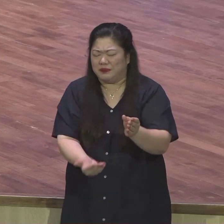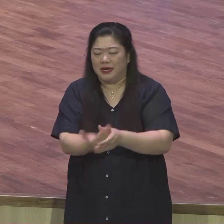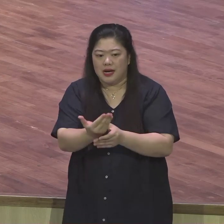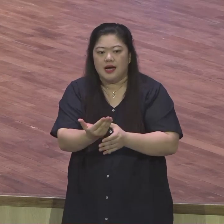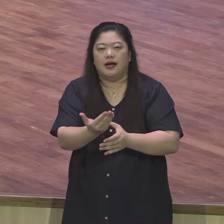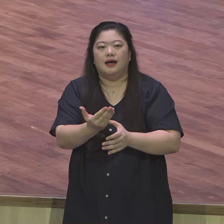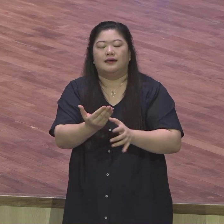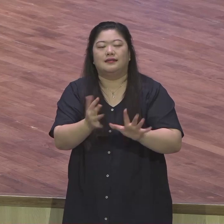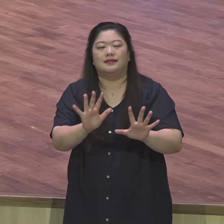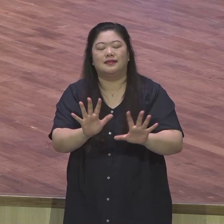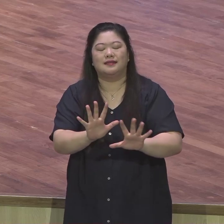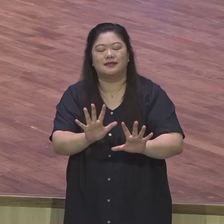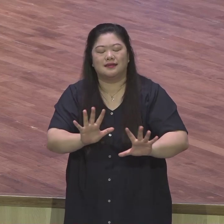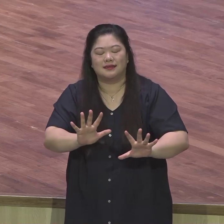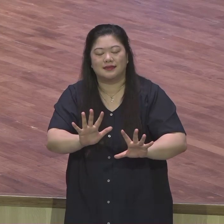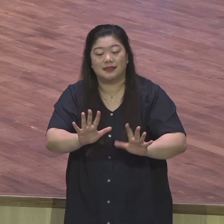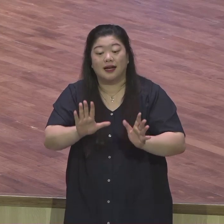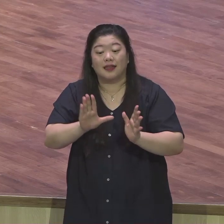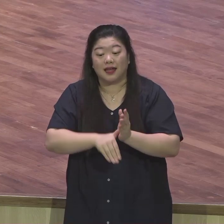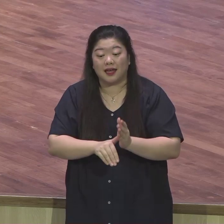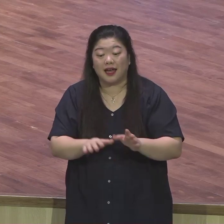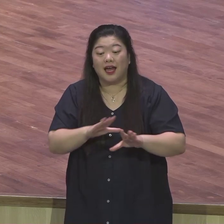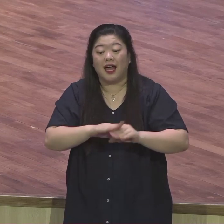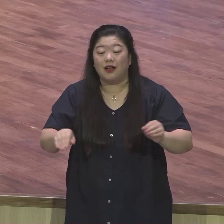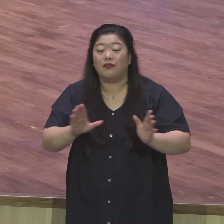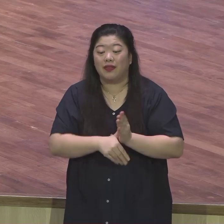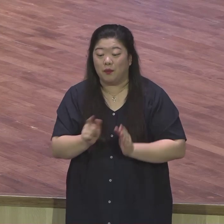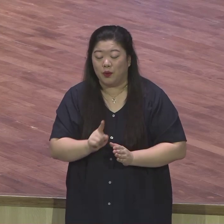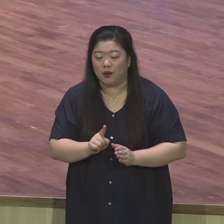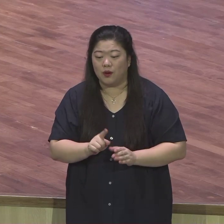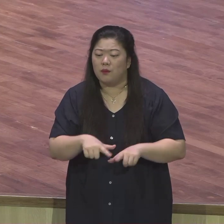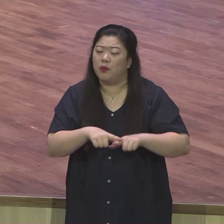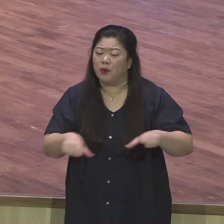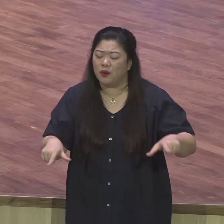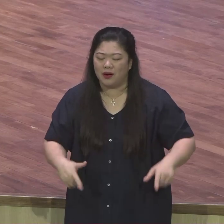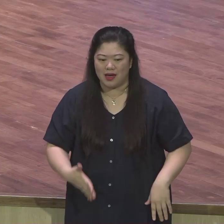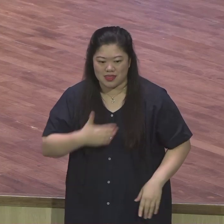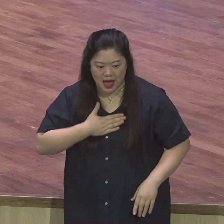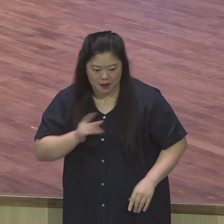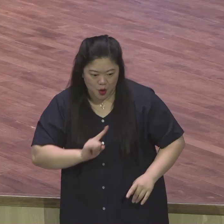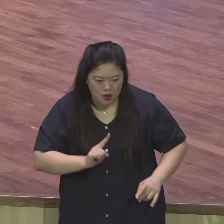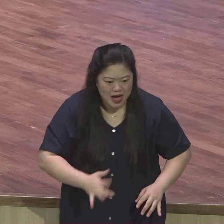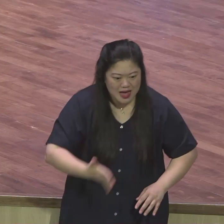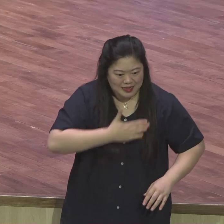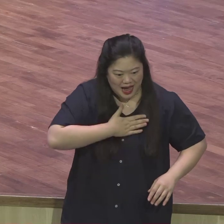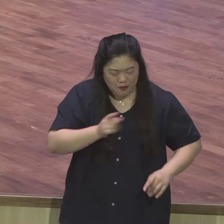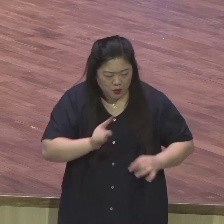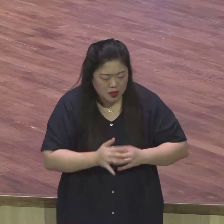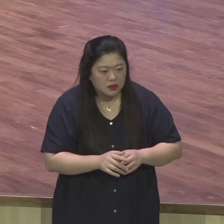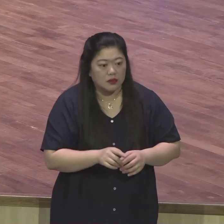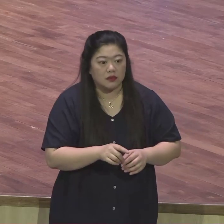요셉이 그렇게 시작하잖아요. 이 놀라운 신앙 고백이 하나님께서 이리나와야지 내가 니가 이리나와야 돼.